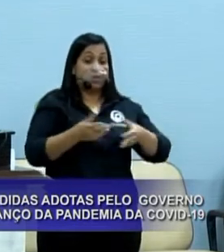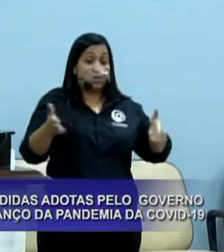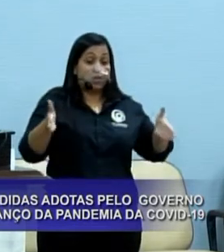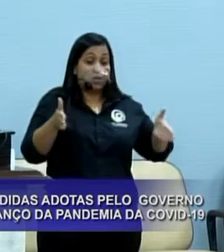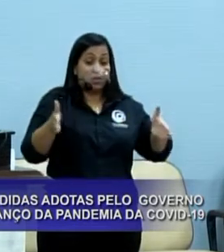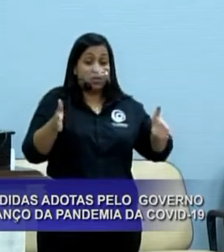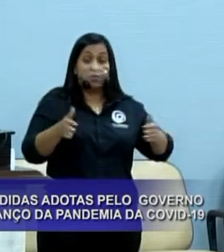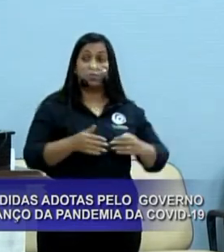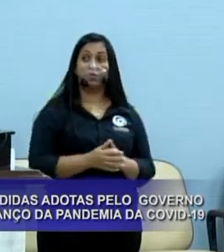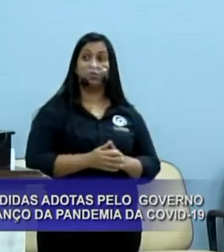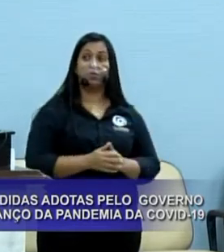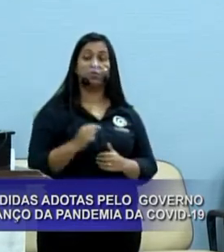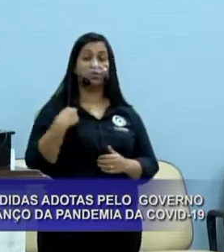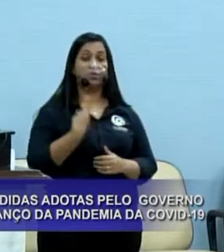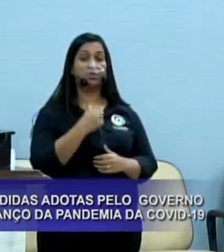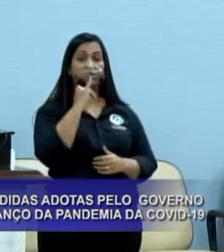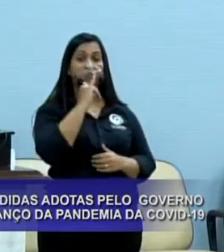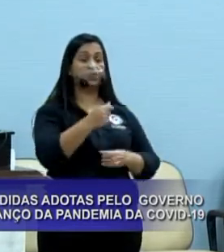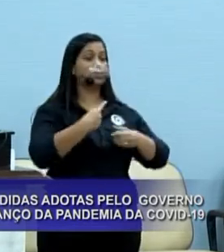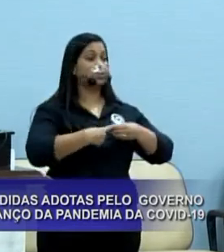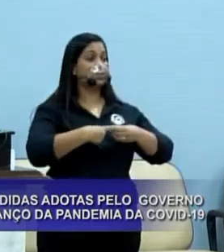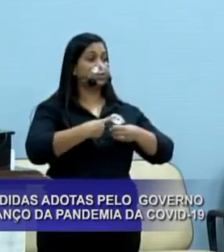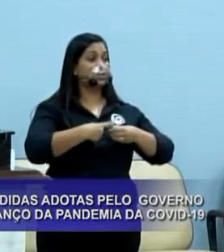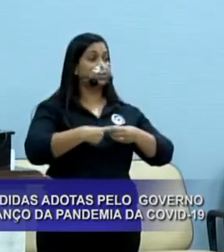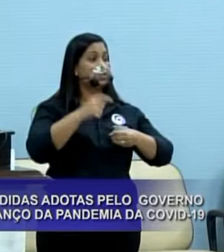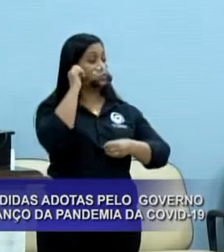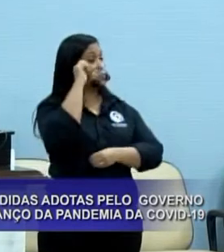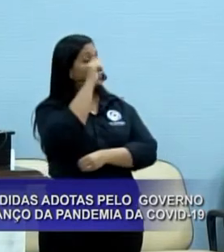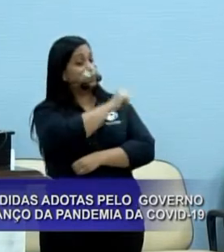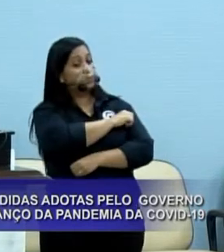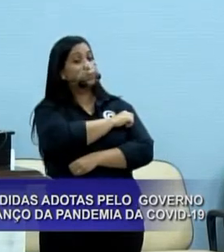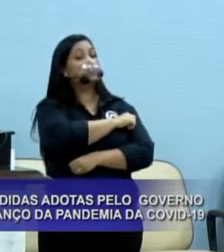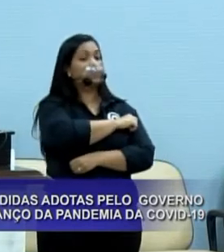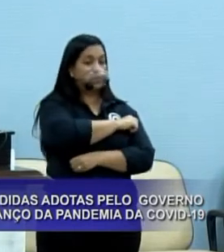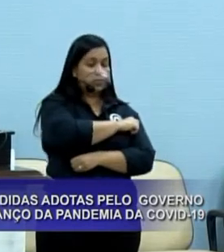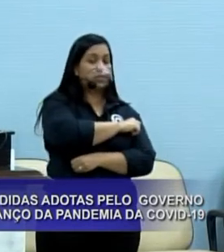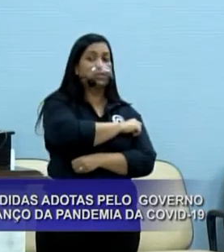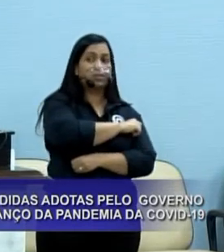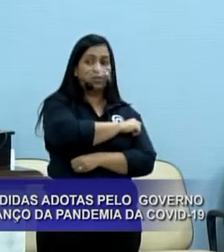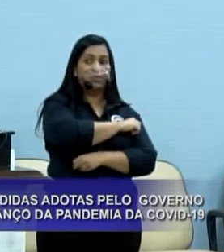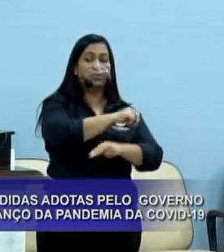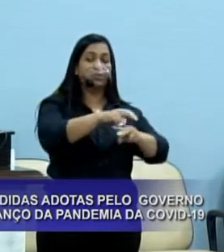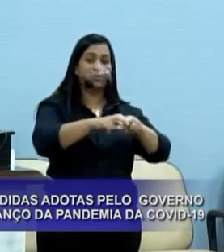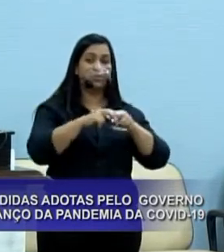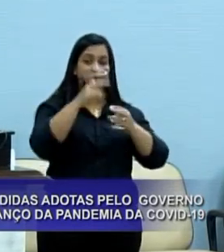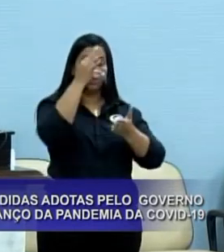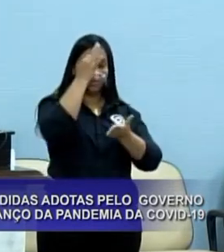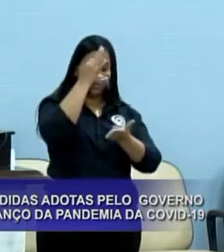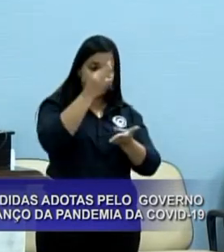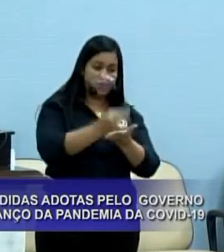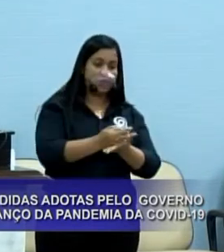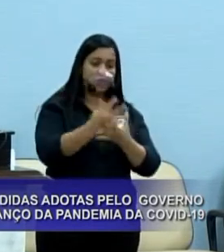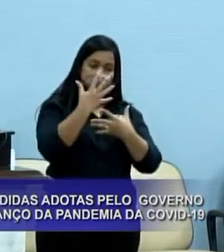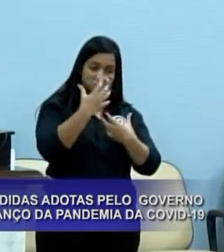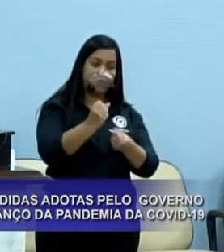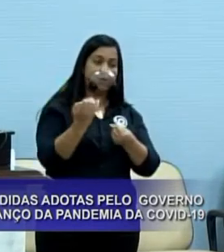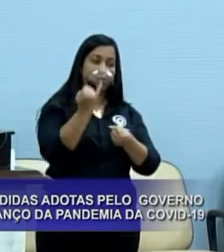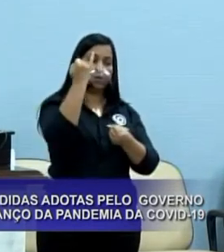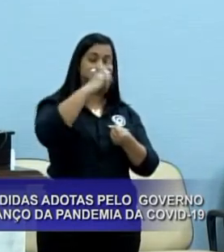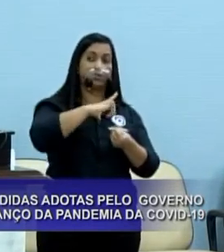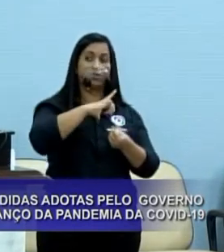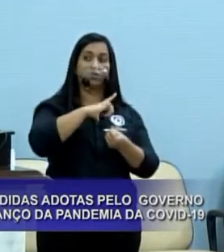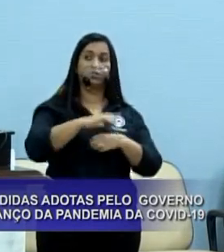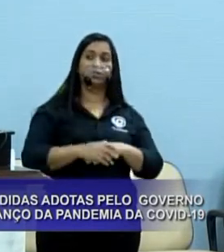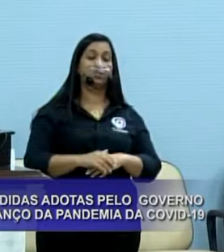como acabamos de cantar o hino de nossa cidade, São José Rio Preto, pela tua marcha, pela tua fé, a fé é muito importante,